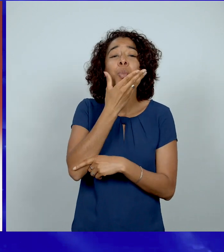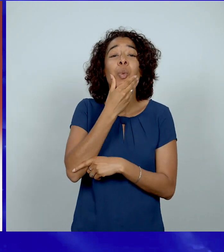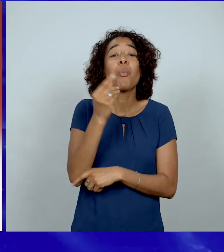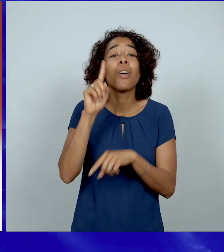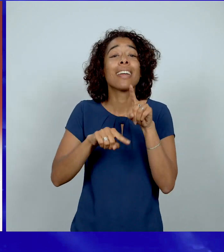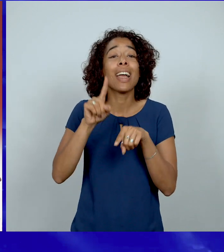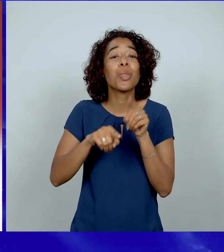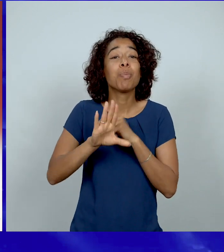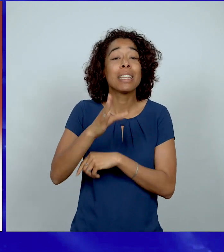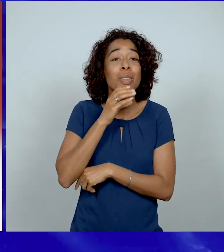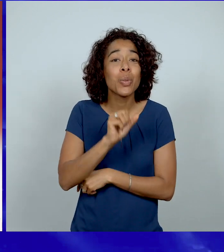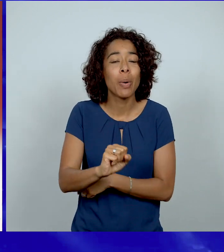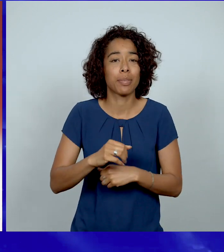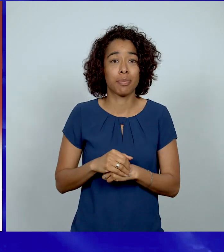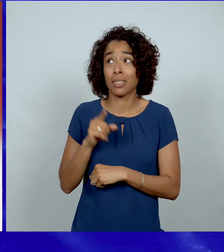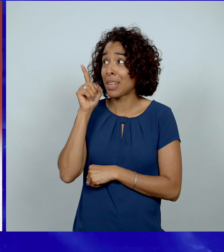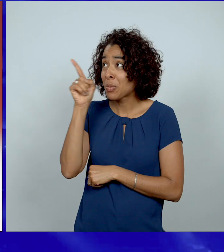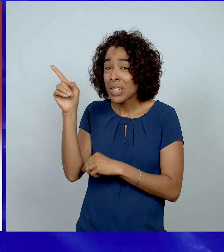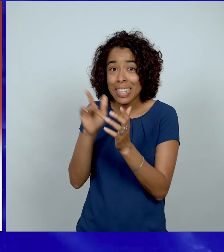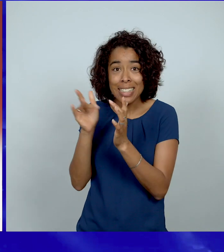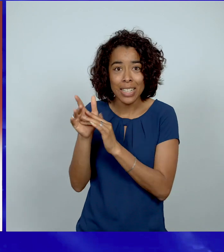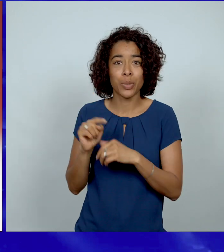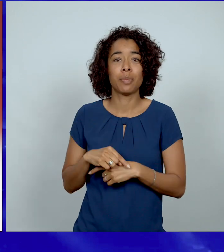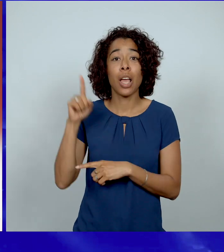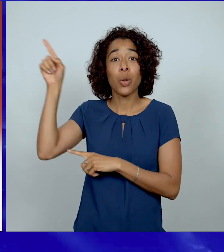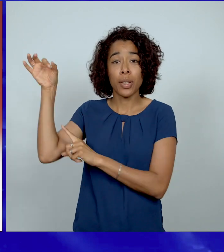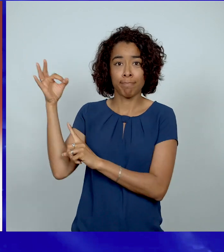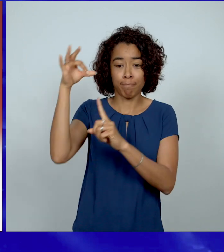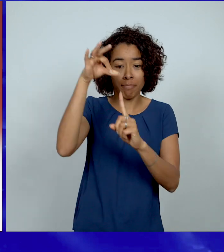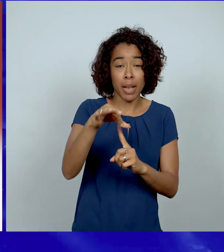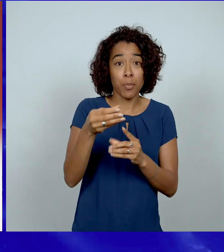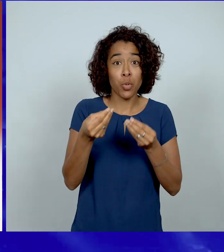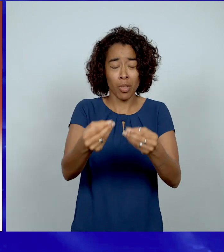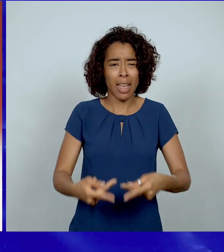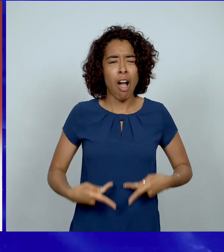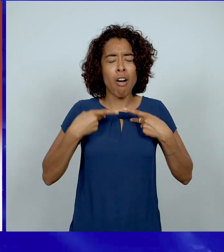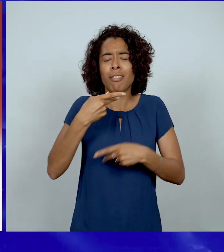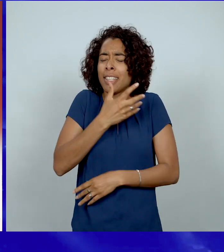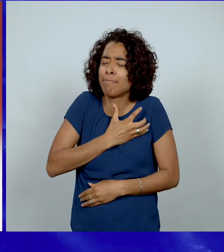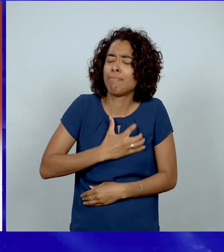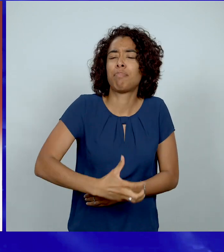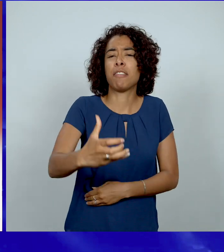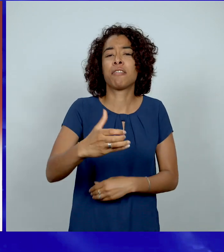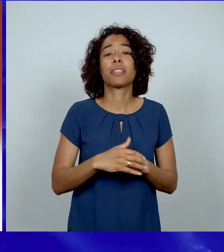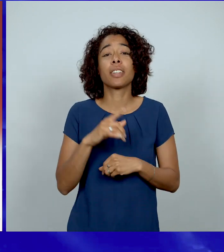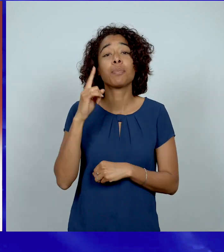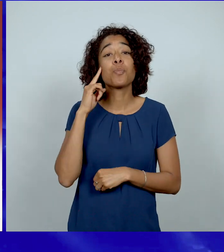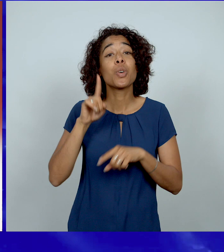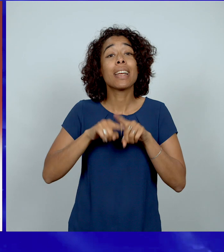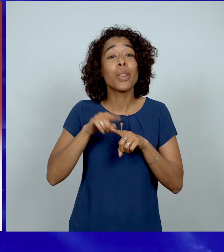C'est de donner Jésus. Jésus est venu pour que nous puissions avoir la vie en abondance. Et mon cadeau pour vous, ma prière pour vous,